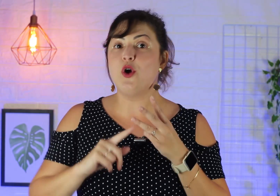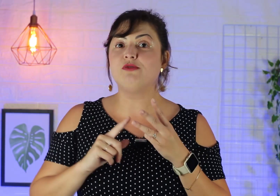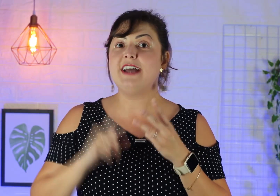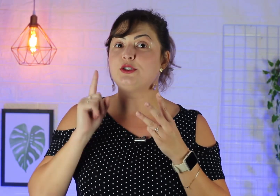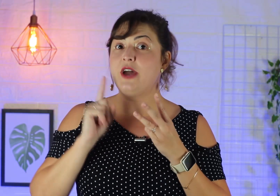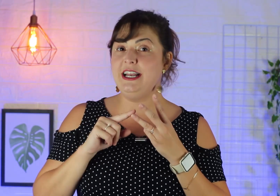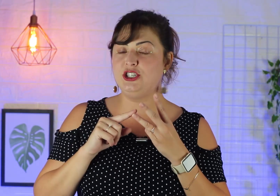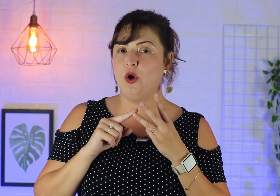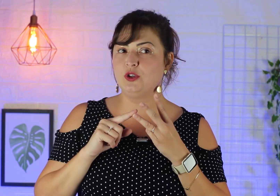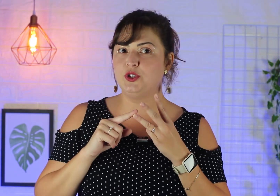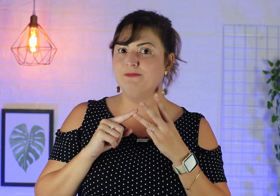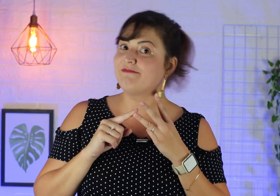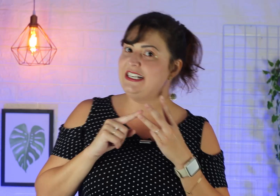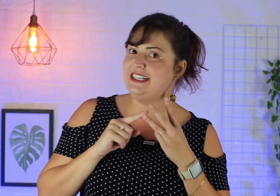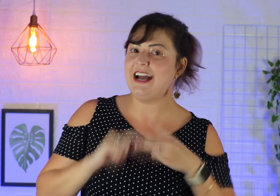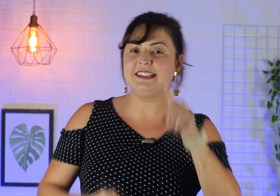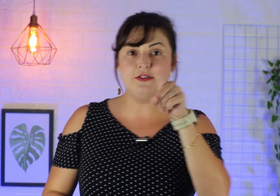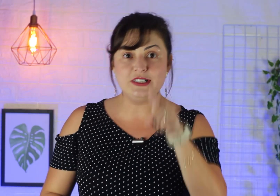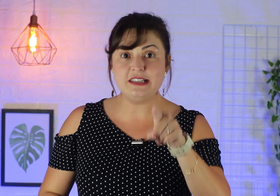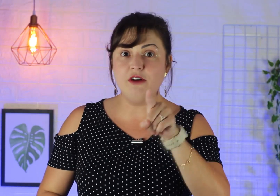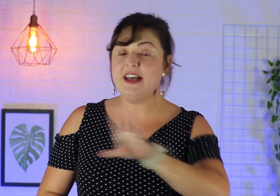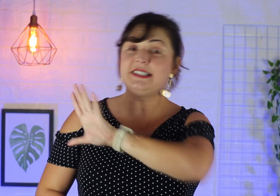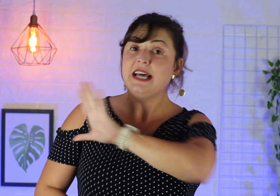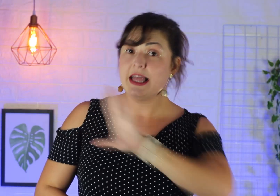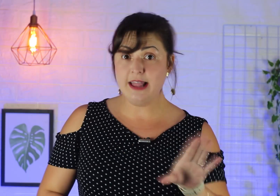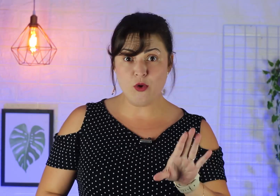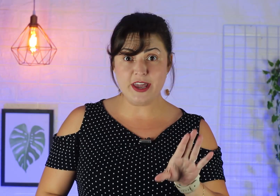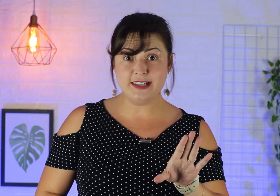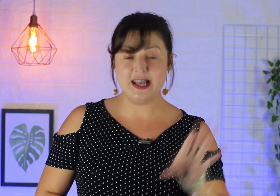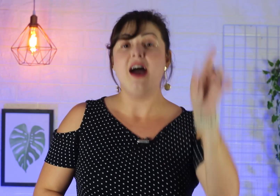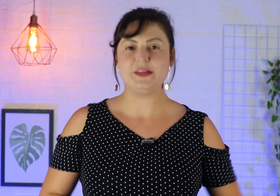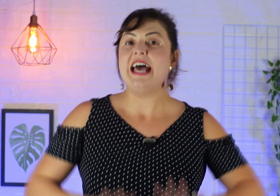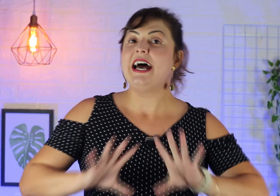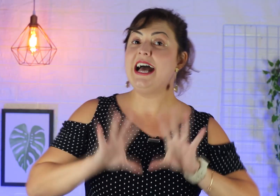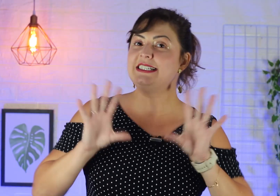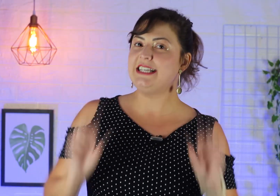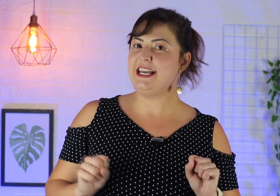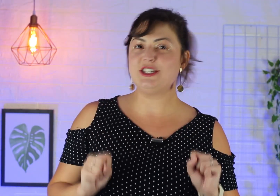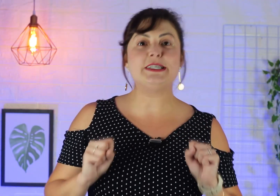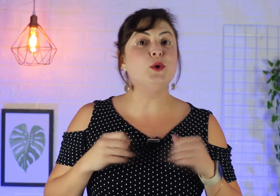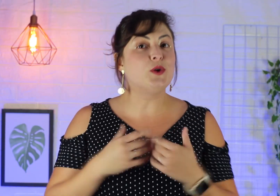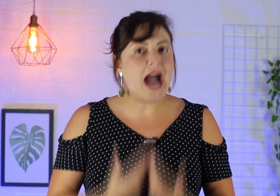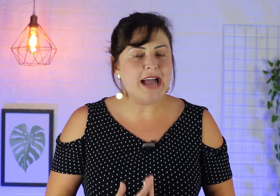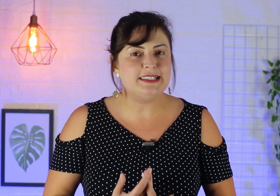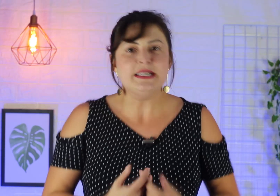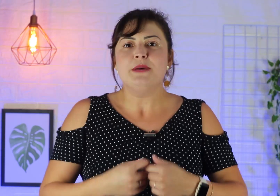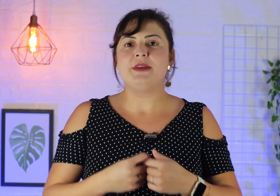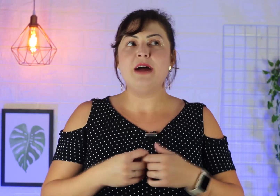contexto religioso e sinais que você talvez não conheça. As igrejas são lugares pra